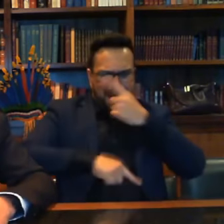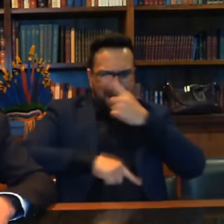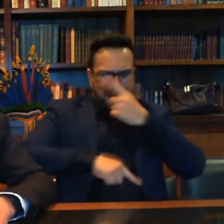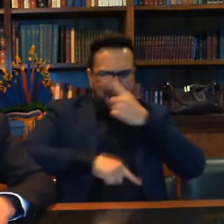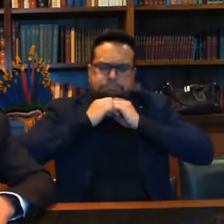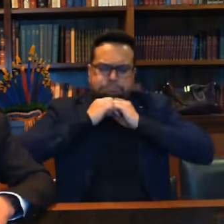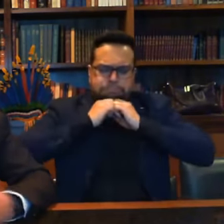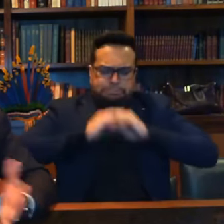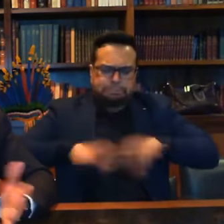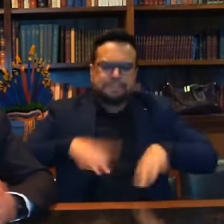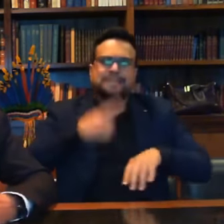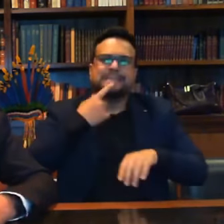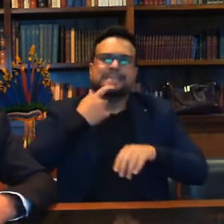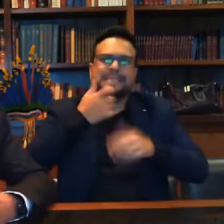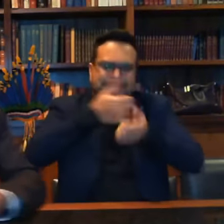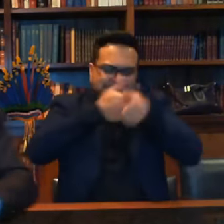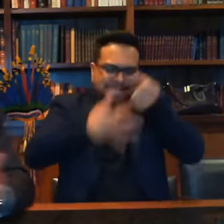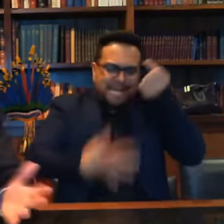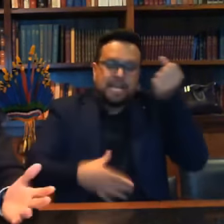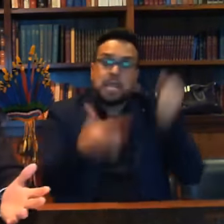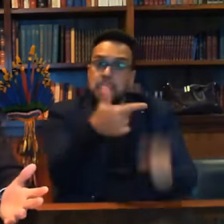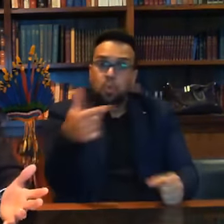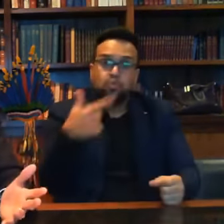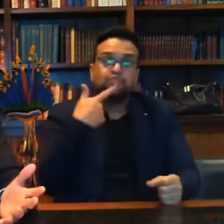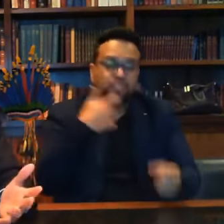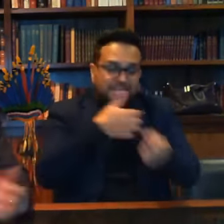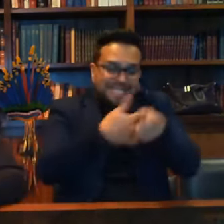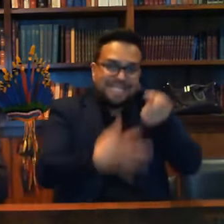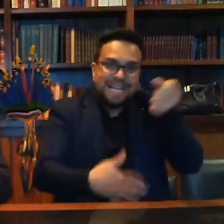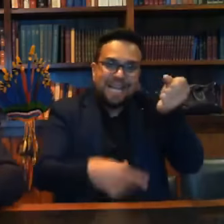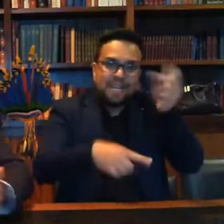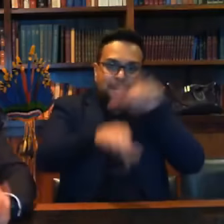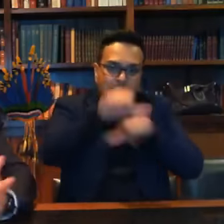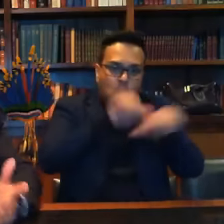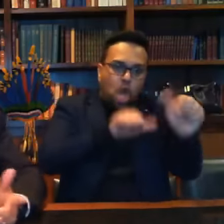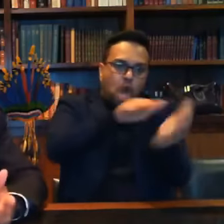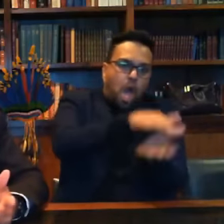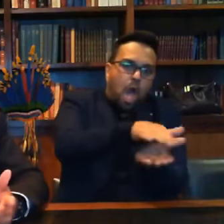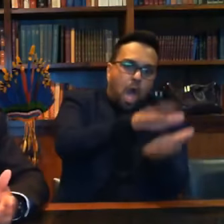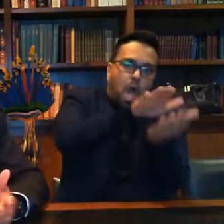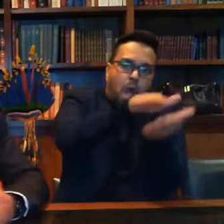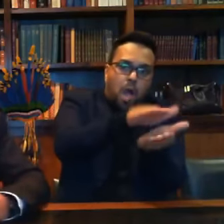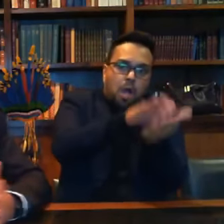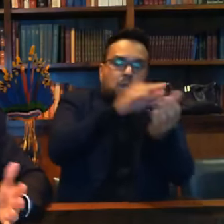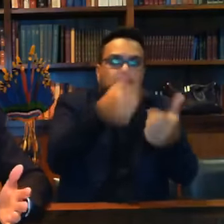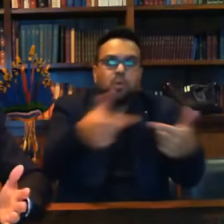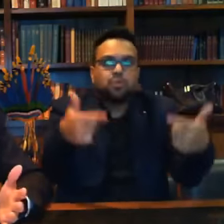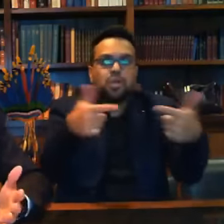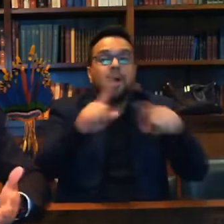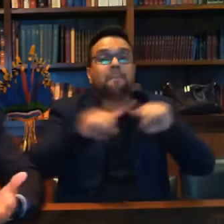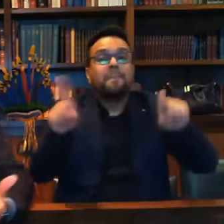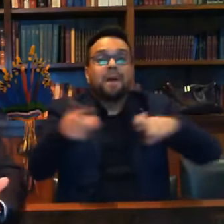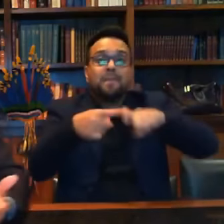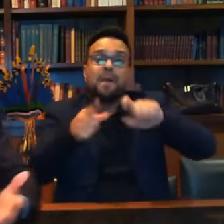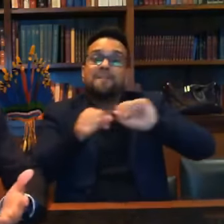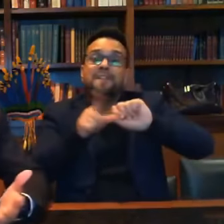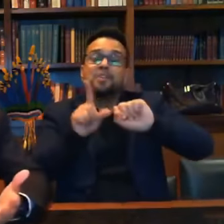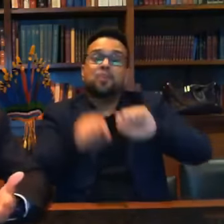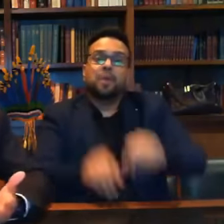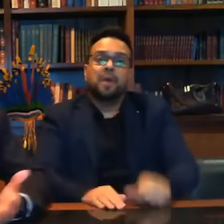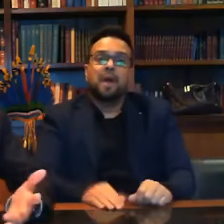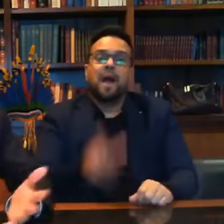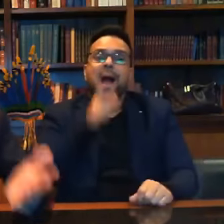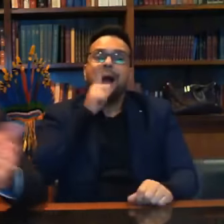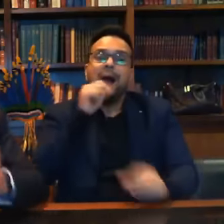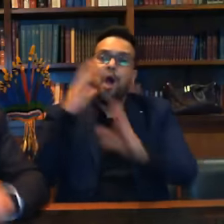um litro, e não tinha. Se deixasse o cara ali, mesmo costurado, ia morrer. O que os mestres começaram a fazer? Meter